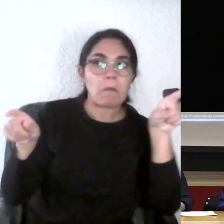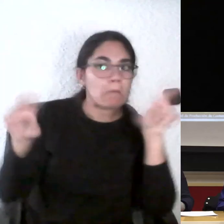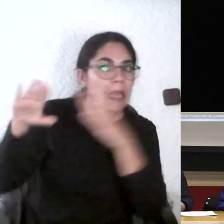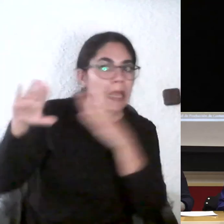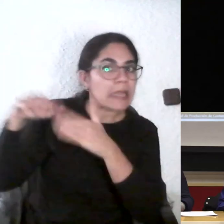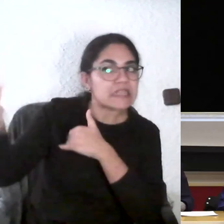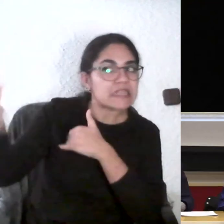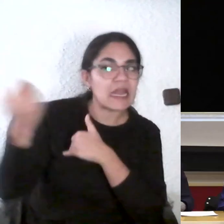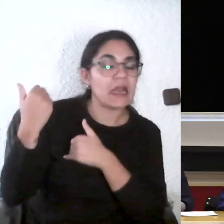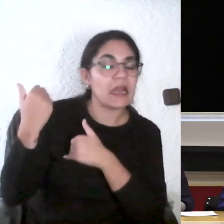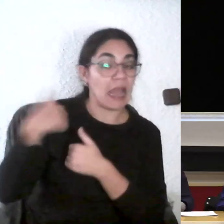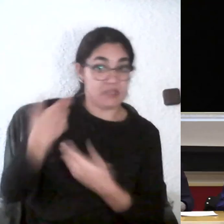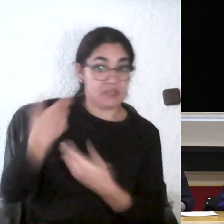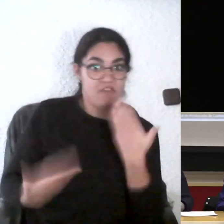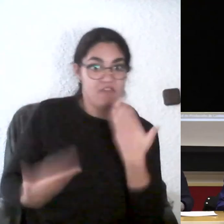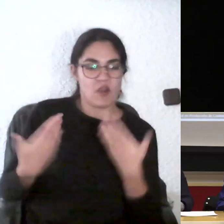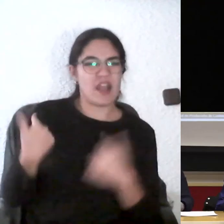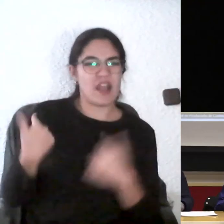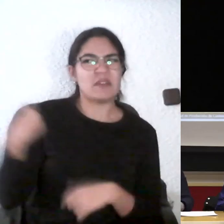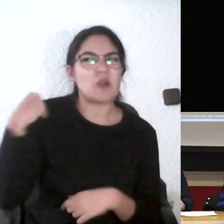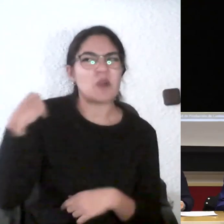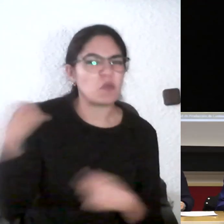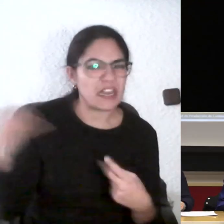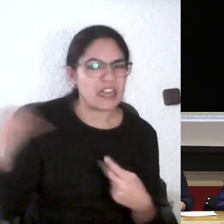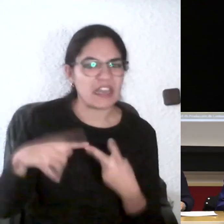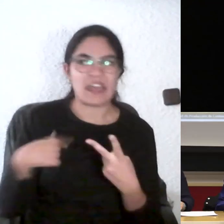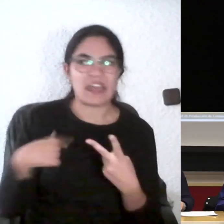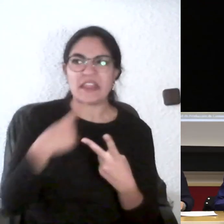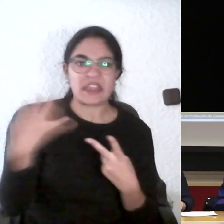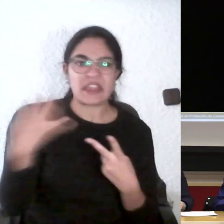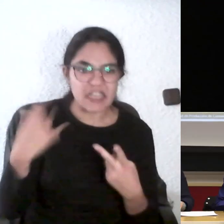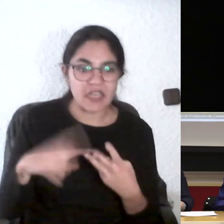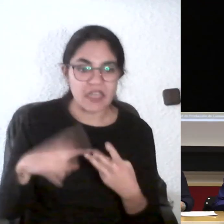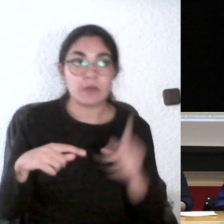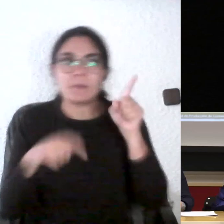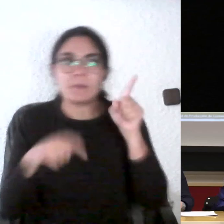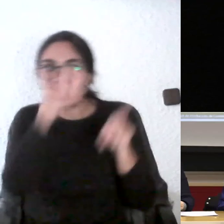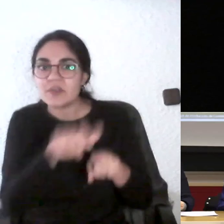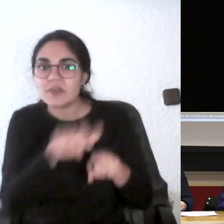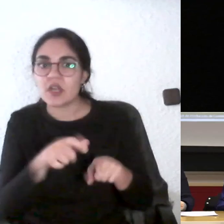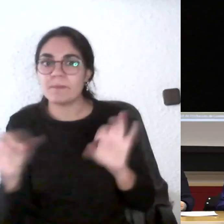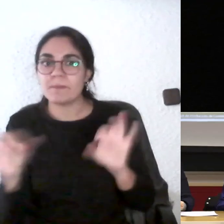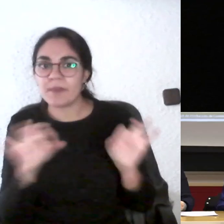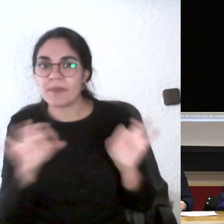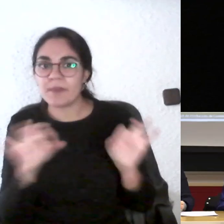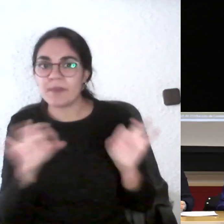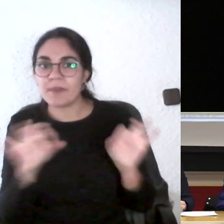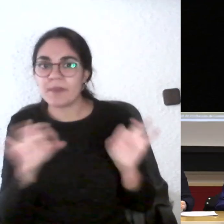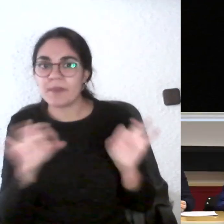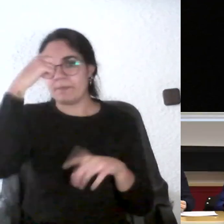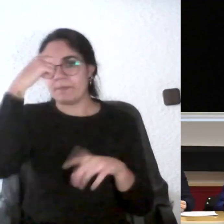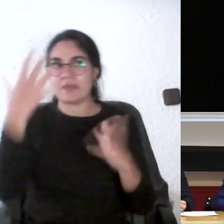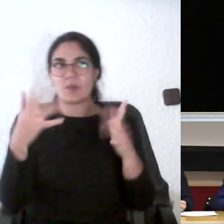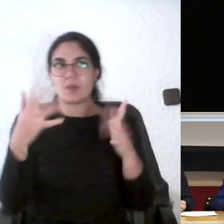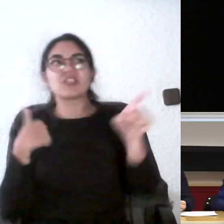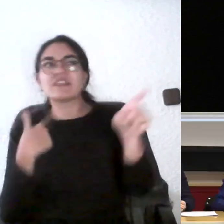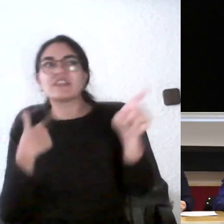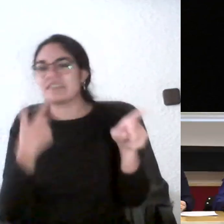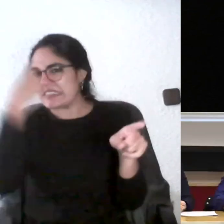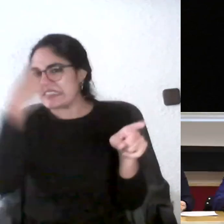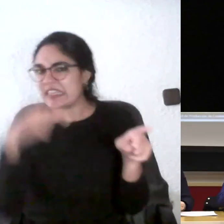preguntar que me va a decir me han enseñado no han preparado empiezo a ir a mentirar un poco síndrome de